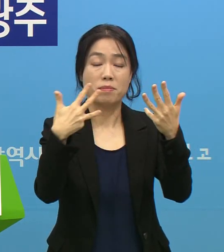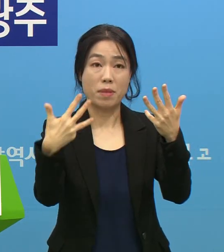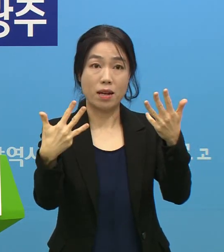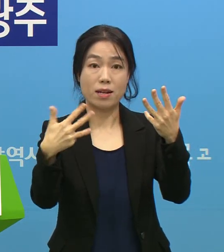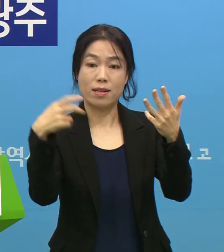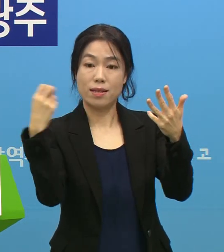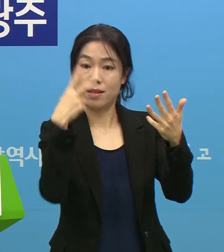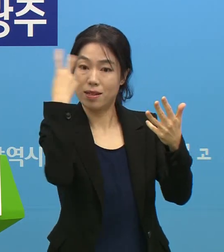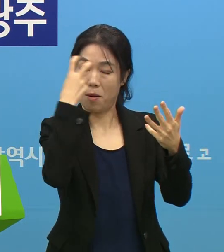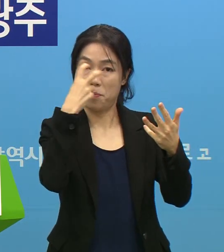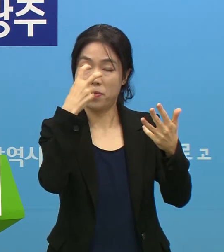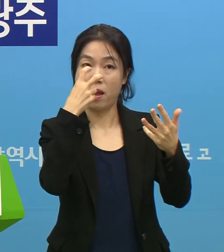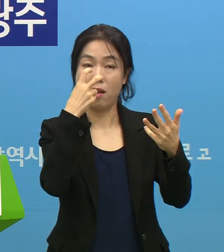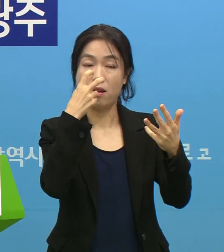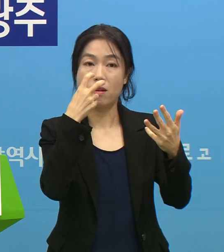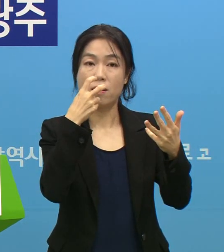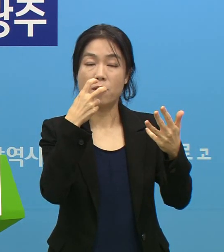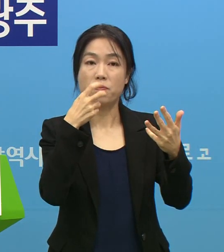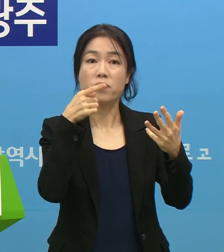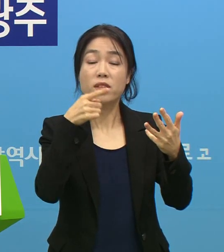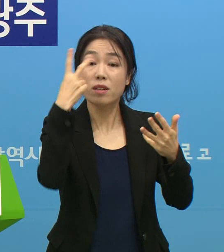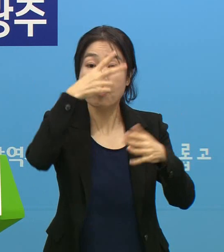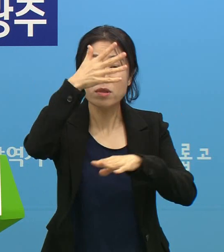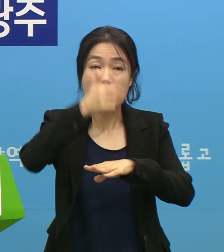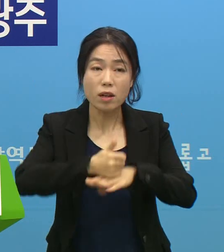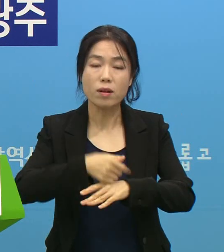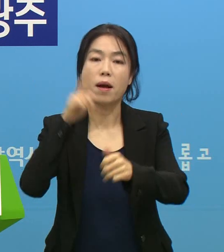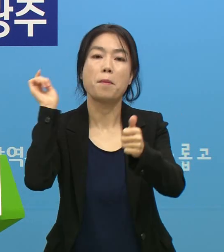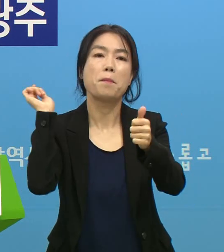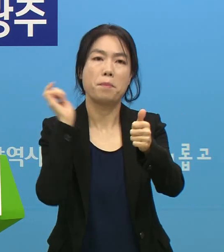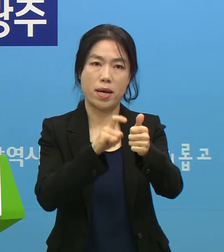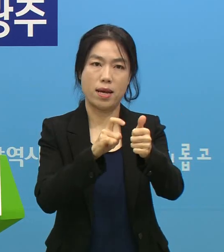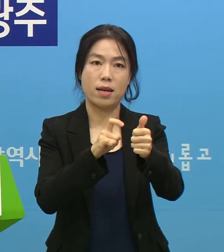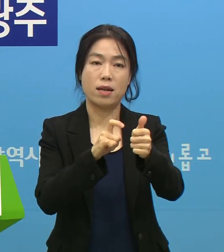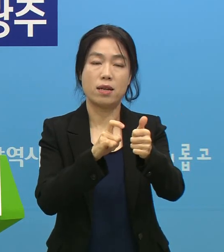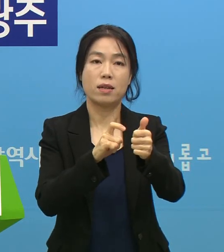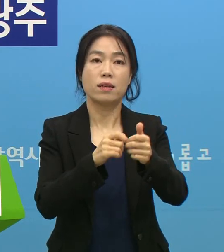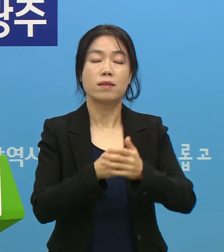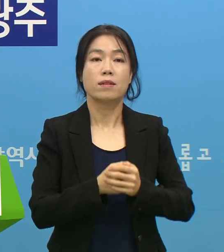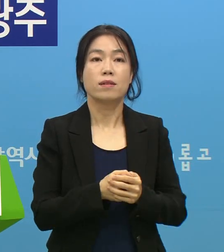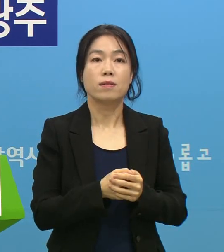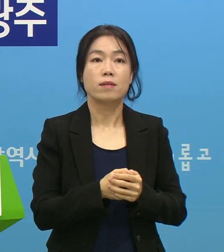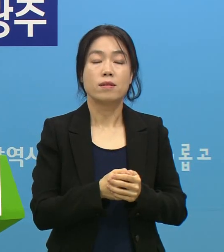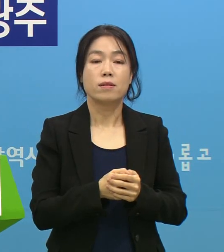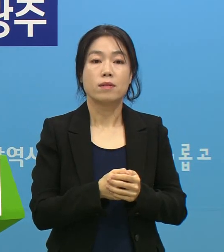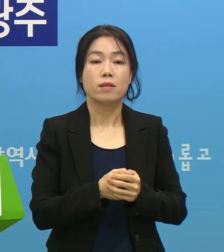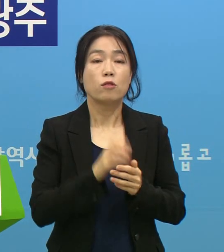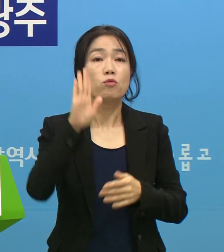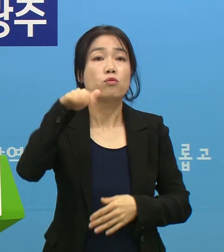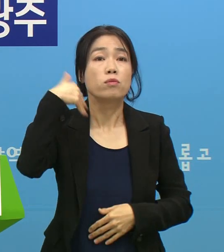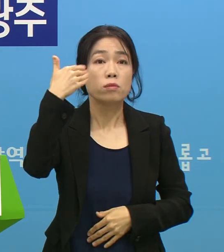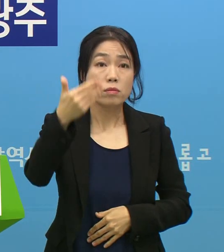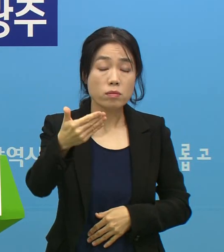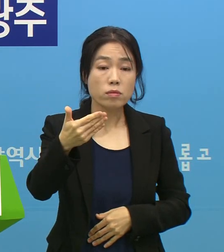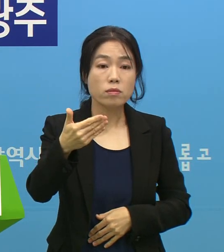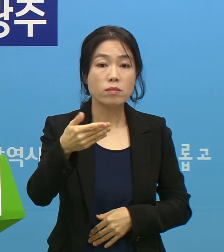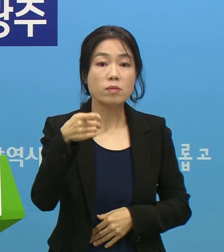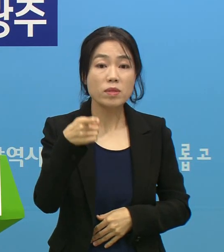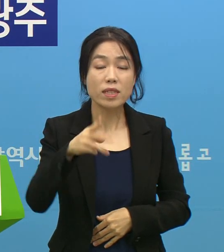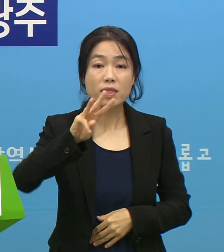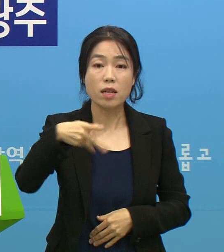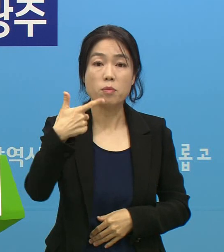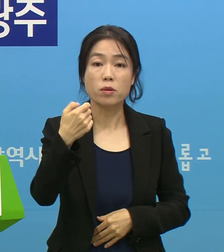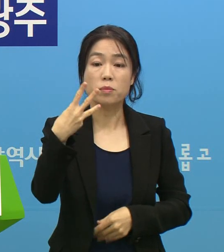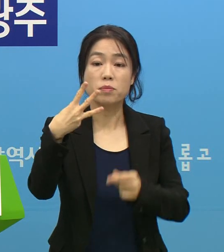재검사를 했습니다. 그 검사 결과 양성 확진 판정을 받았습니다. 그 이후에 이